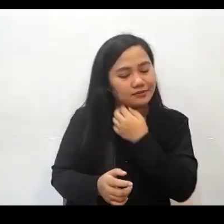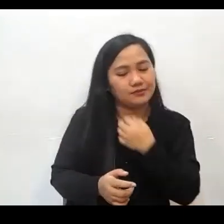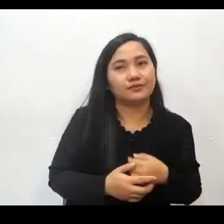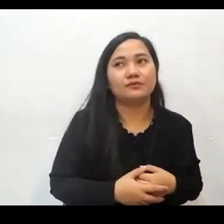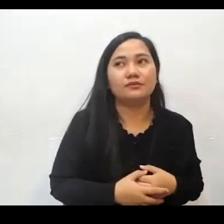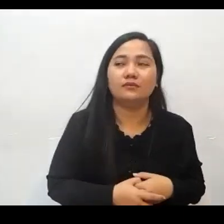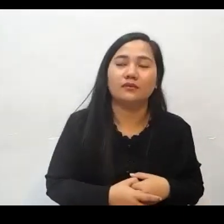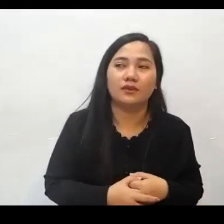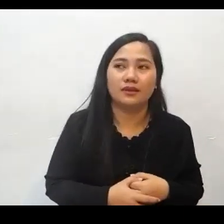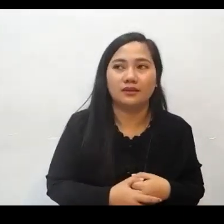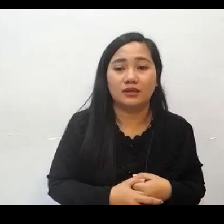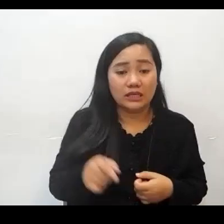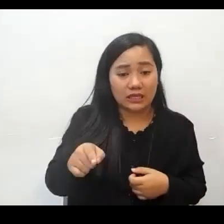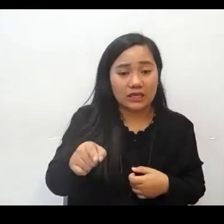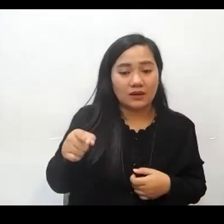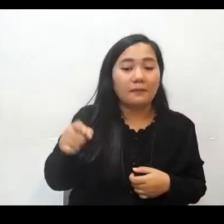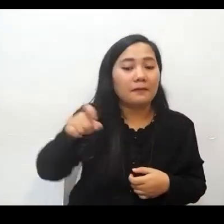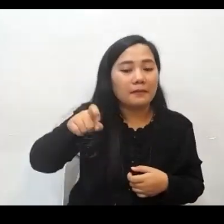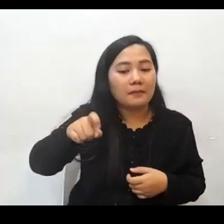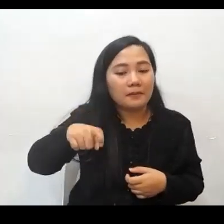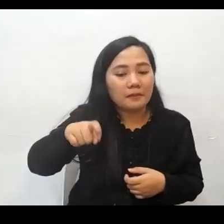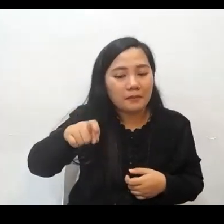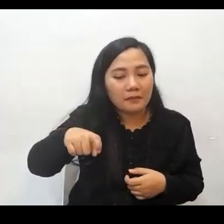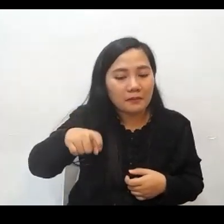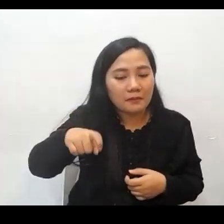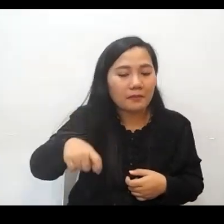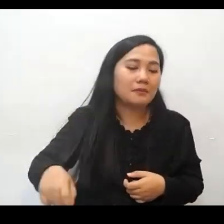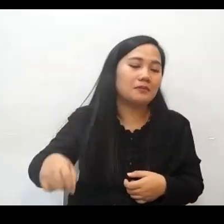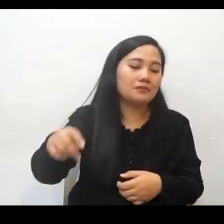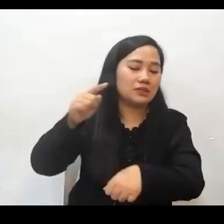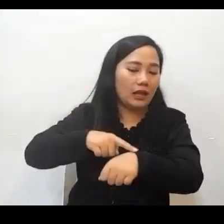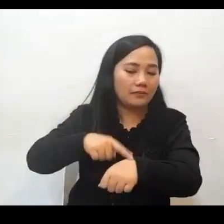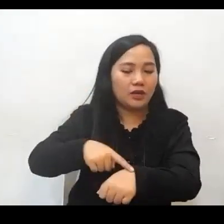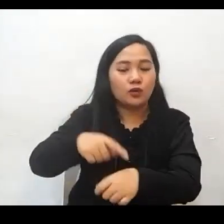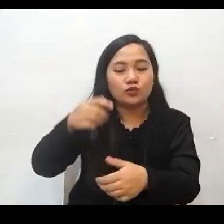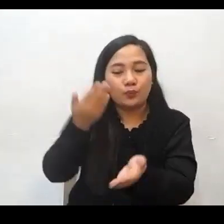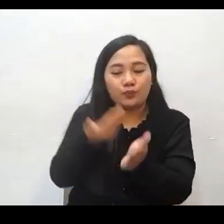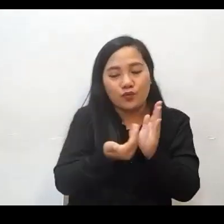anuman sapagat kinakailangan niya ng panahon para mapatunayan kung talaga bang siya ay ligtas na o hindi pa